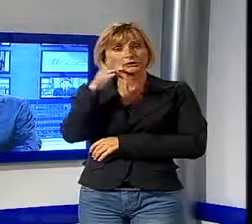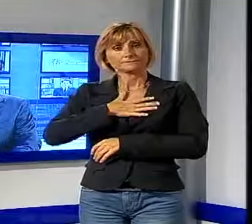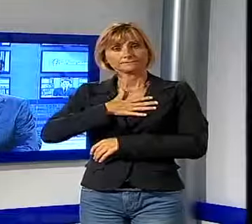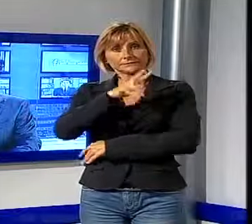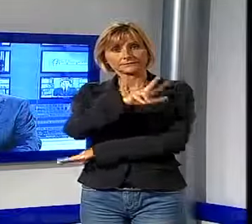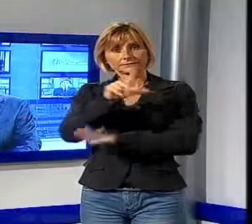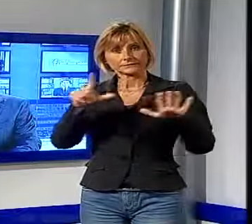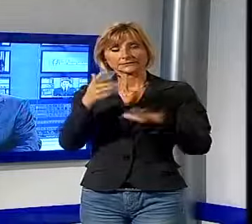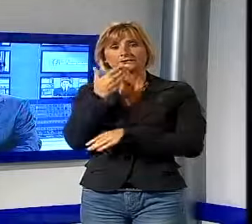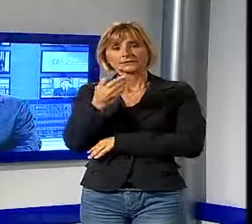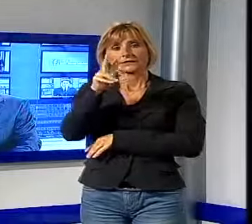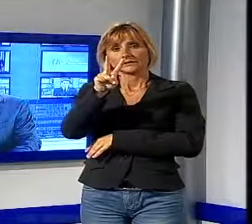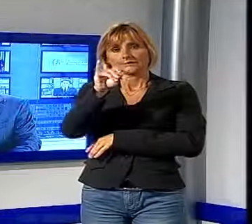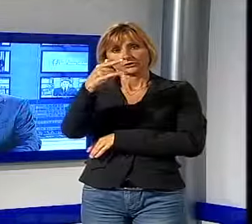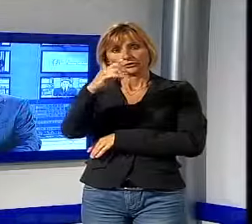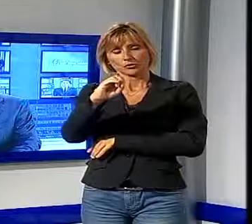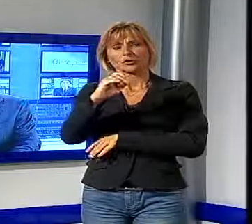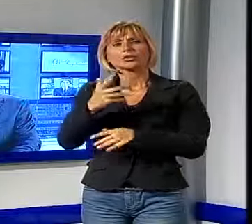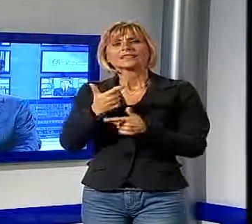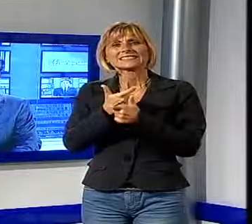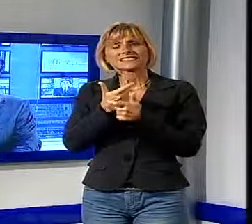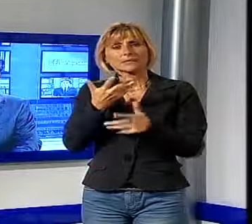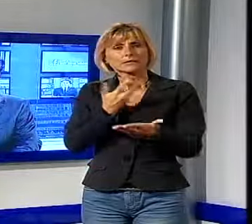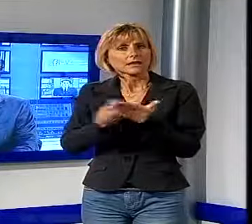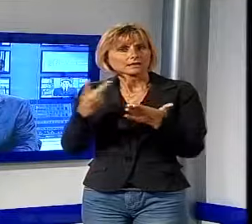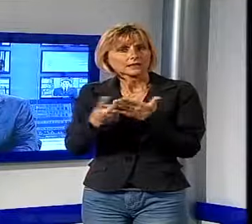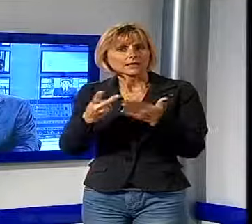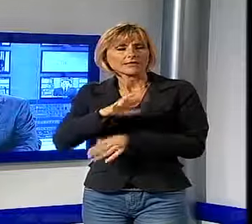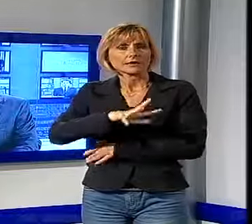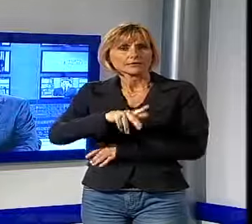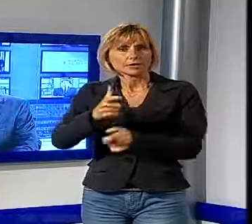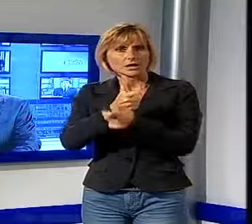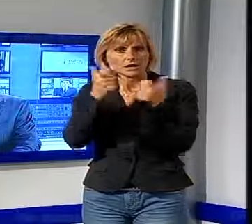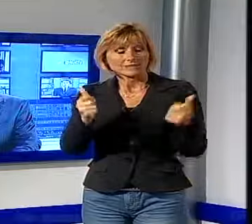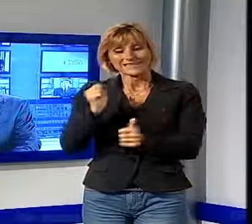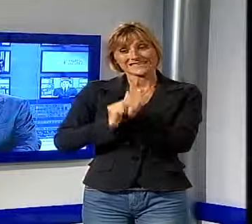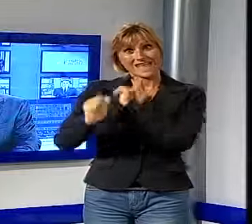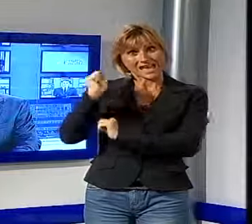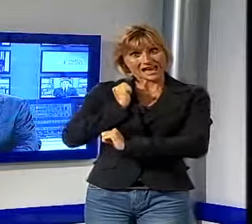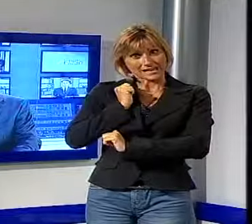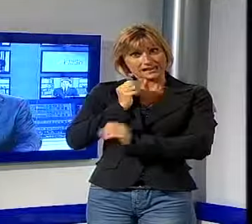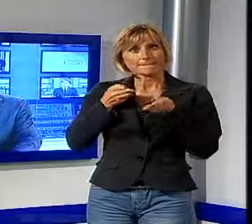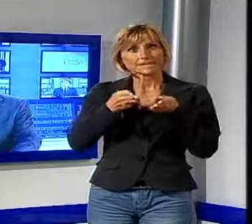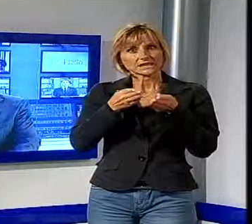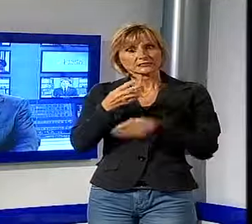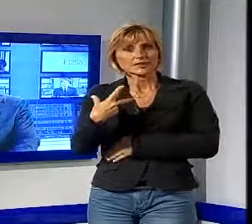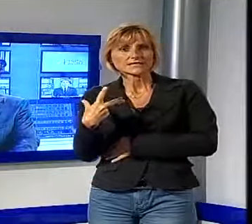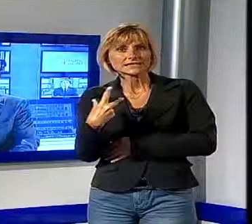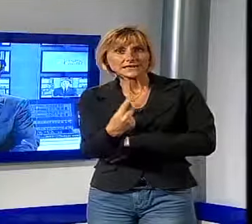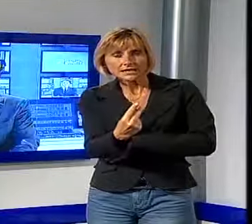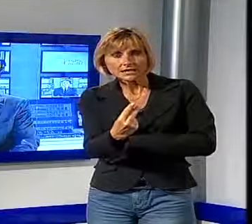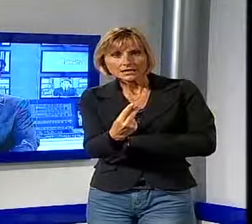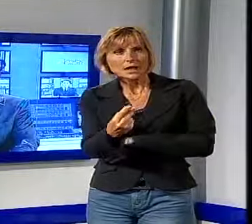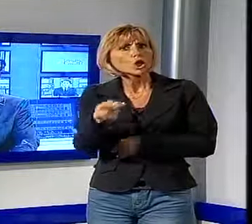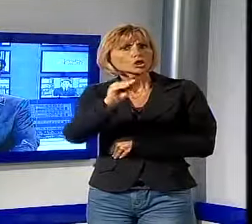anni di San Vito per tentata rapina aggravata. Ieri ha minacciato con una siringa una giovane nel parcheggio dell'ospedale